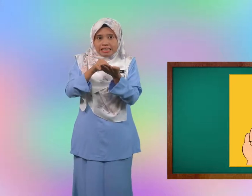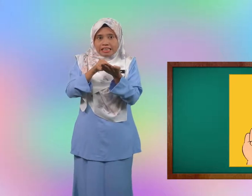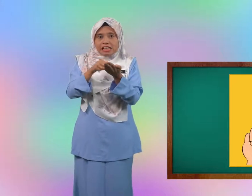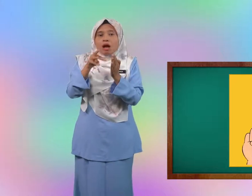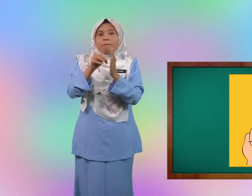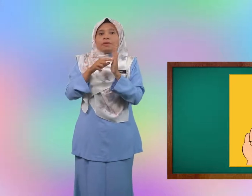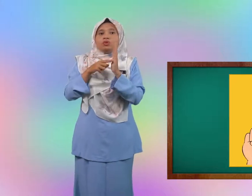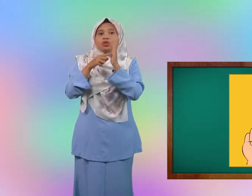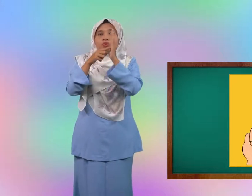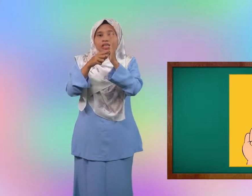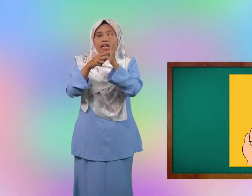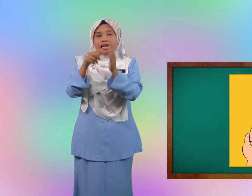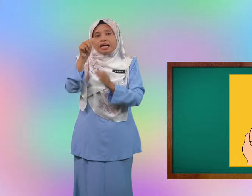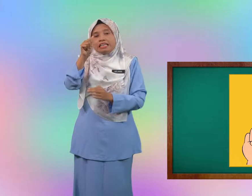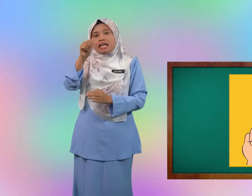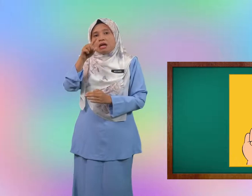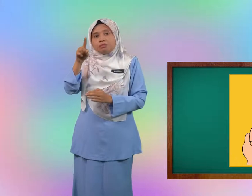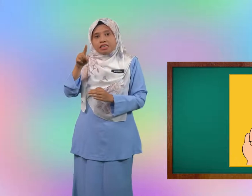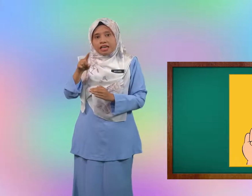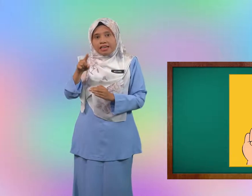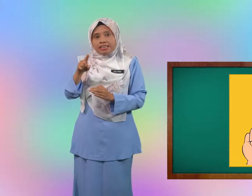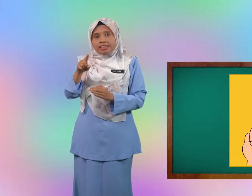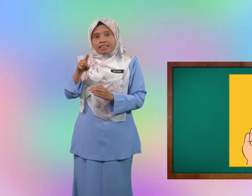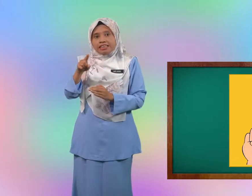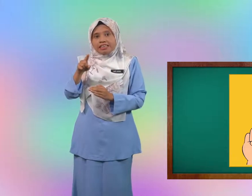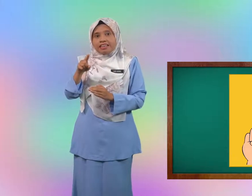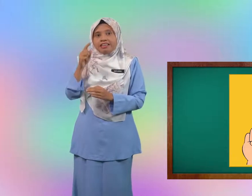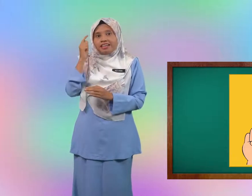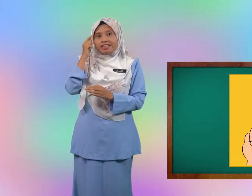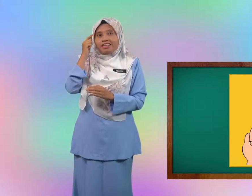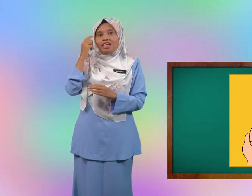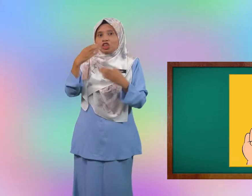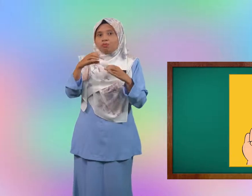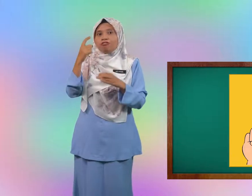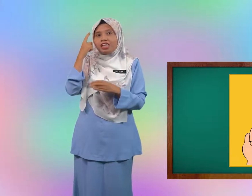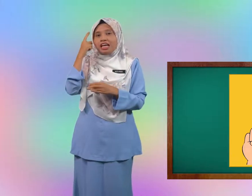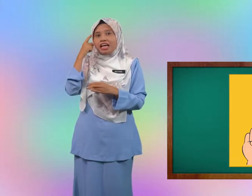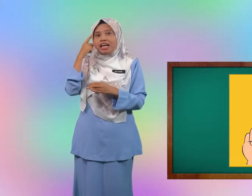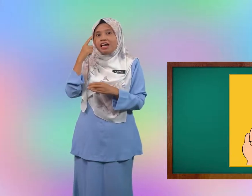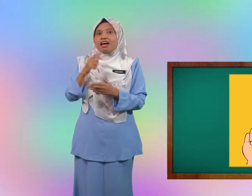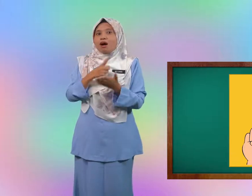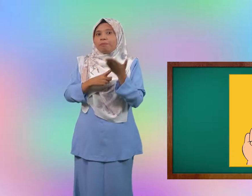menunjukkan abjad cuba fikir apa?